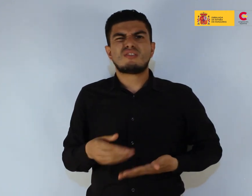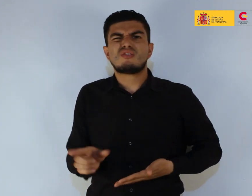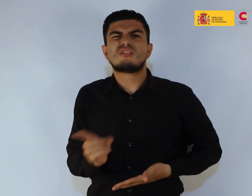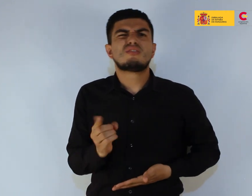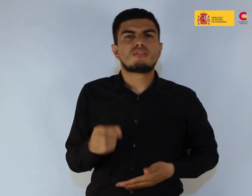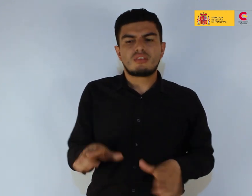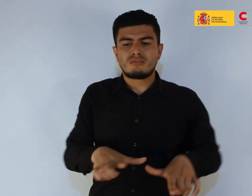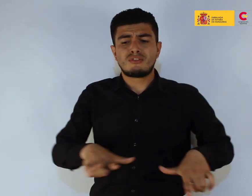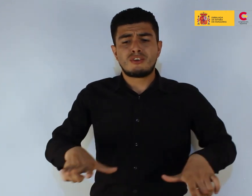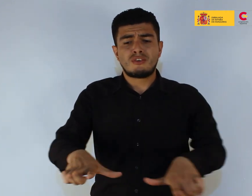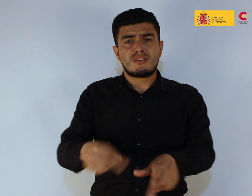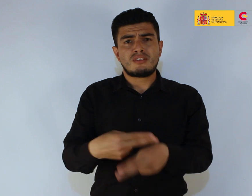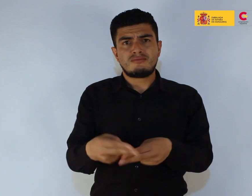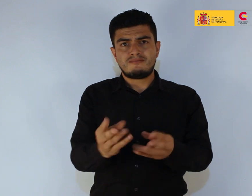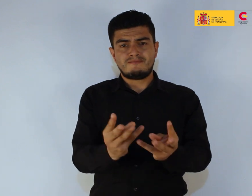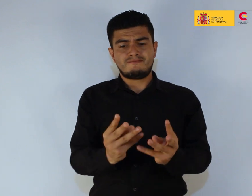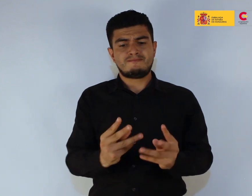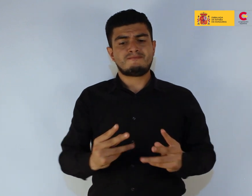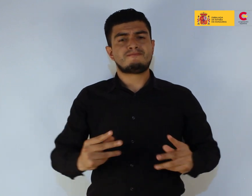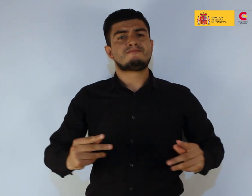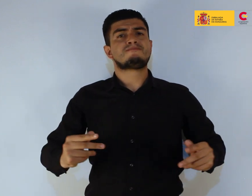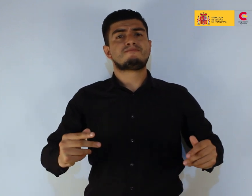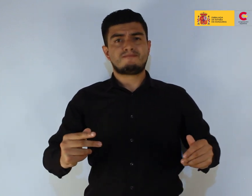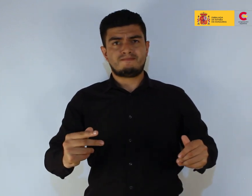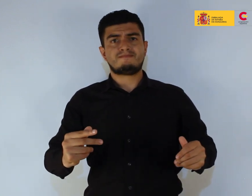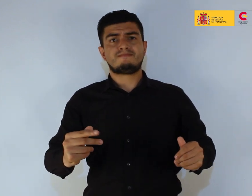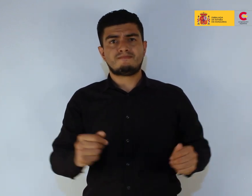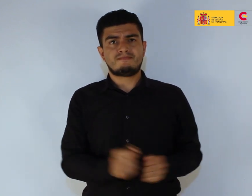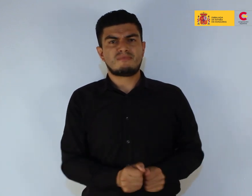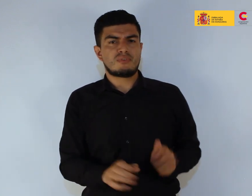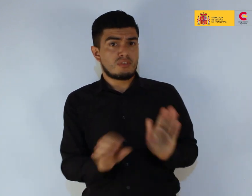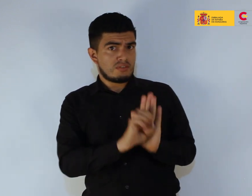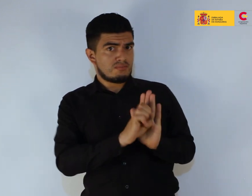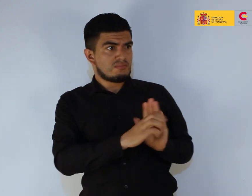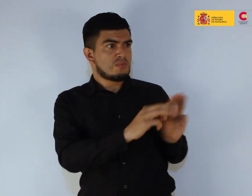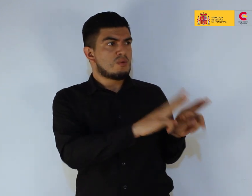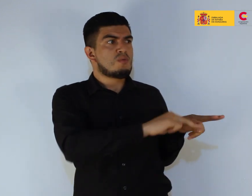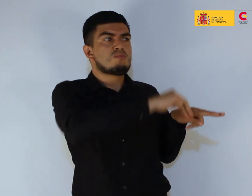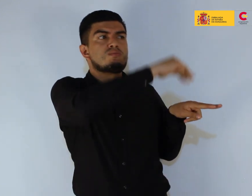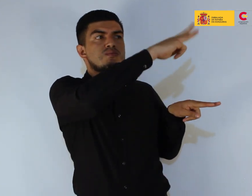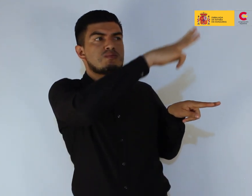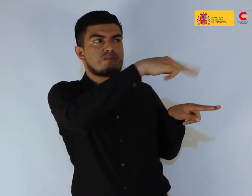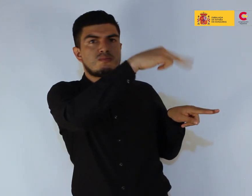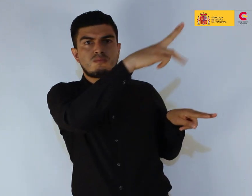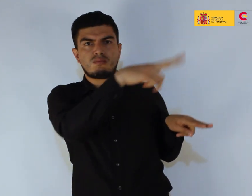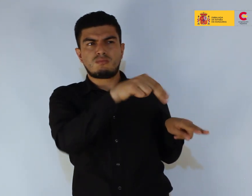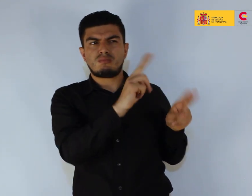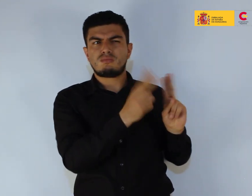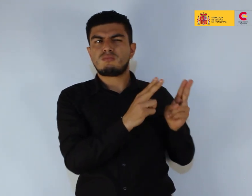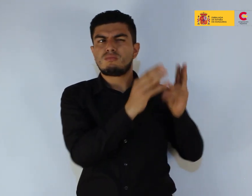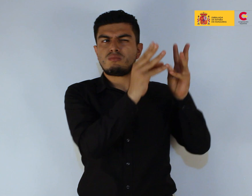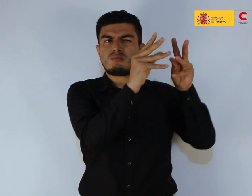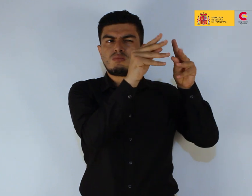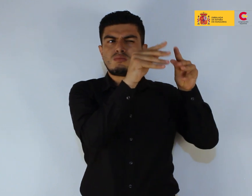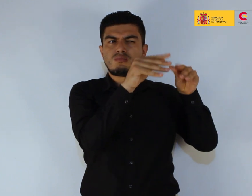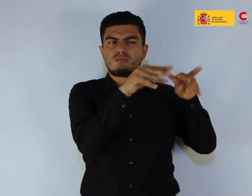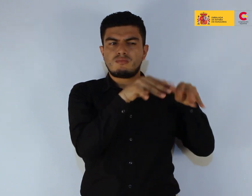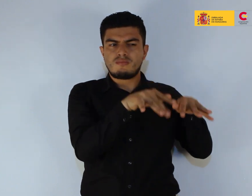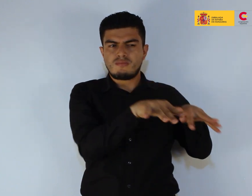combinados del cambio climático, incluido el derretimiento de los glaciares, el aumento del nivel del mar, la erosión costera y la